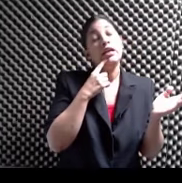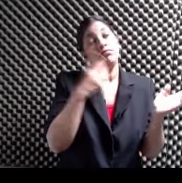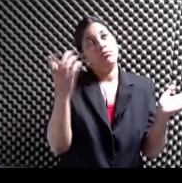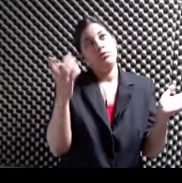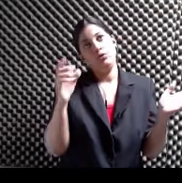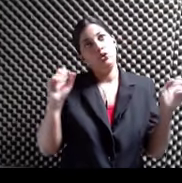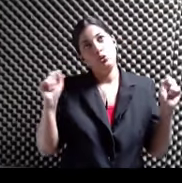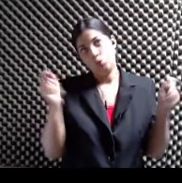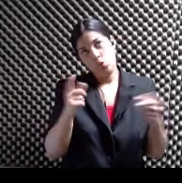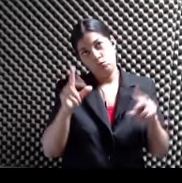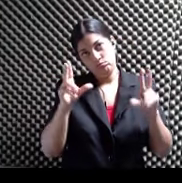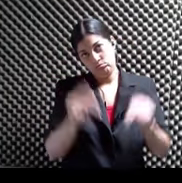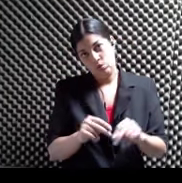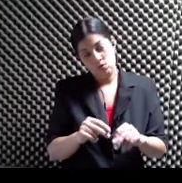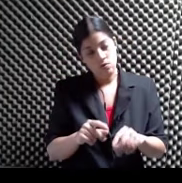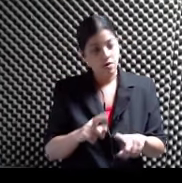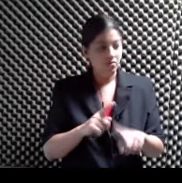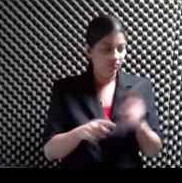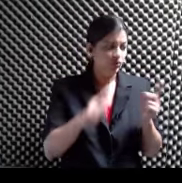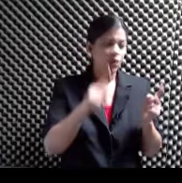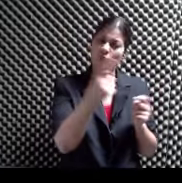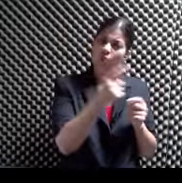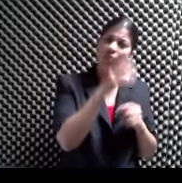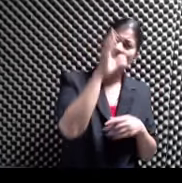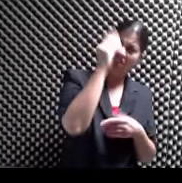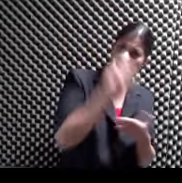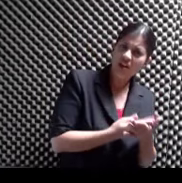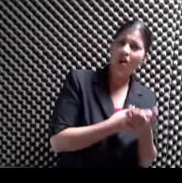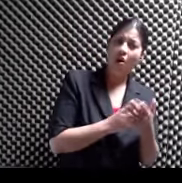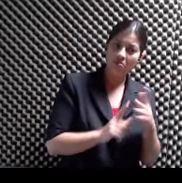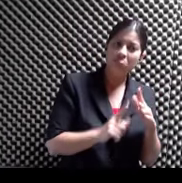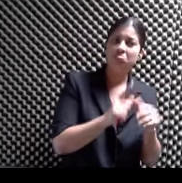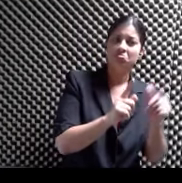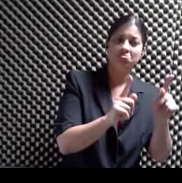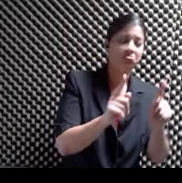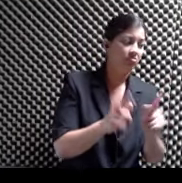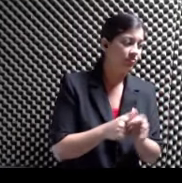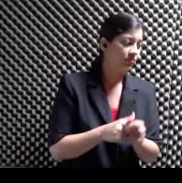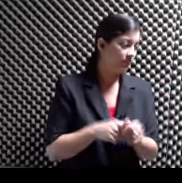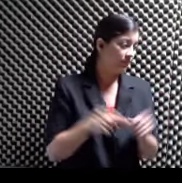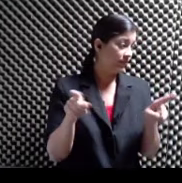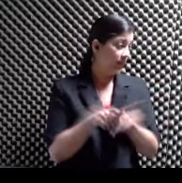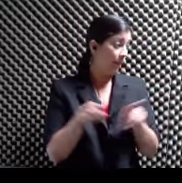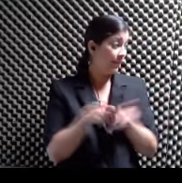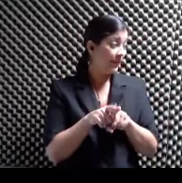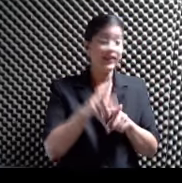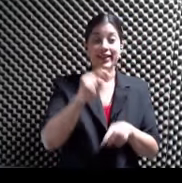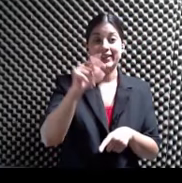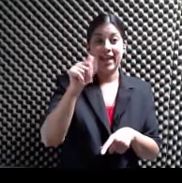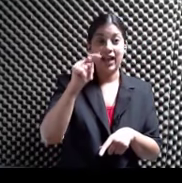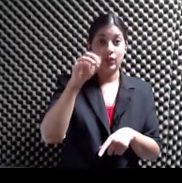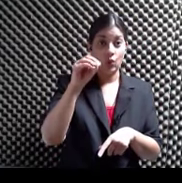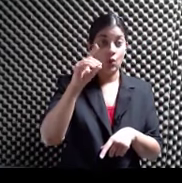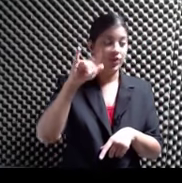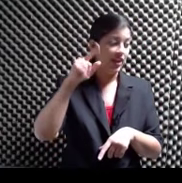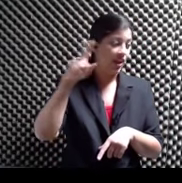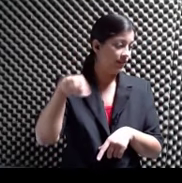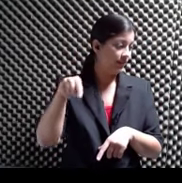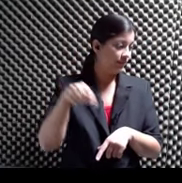hijo Y está también Este Eh Eh Tato Díaz Y está El Nino